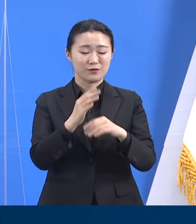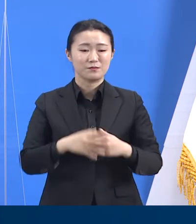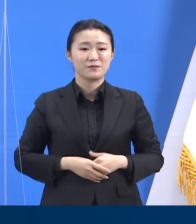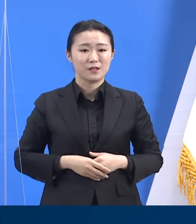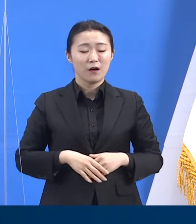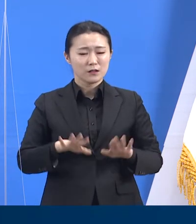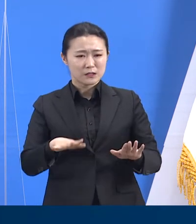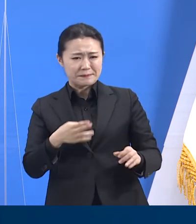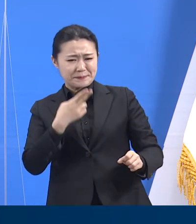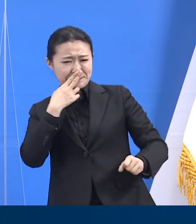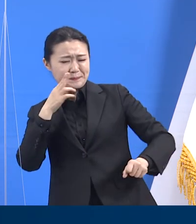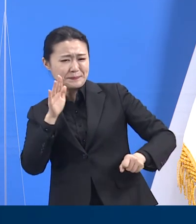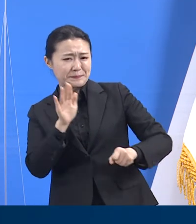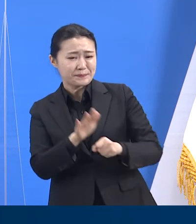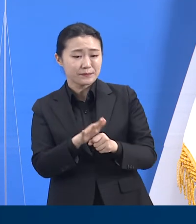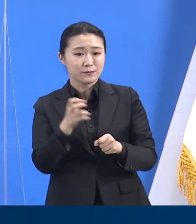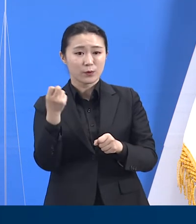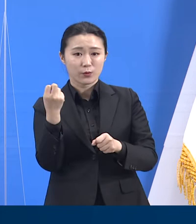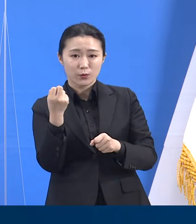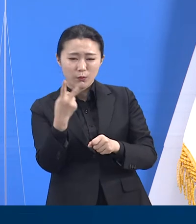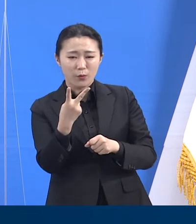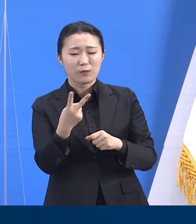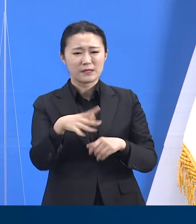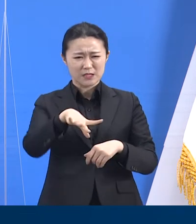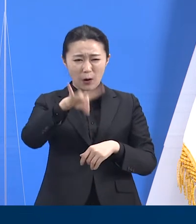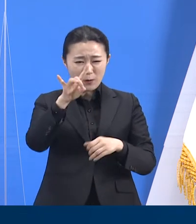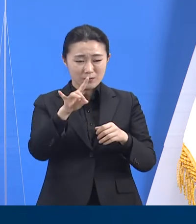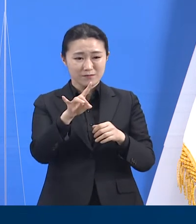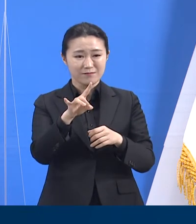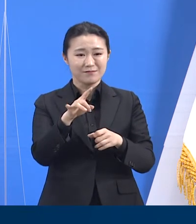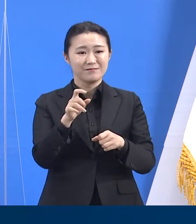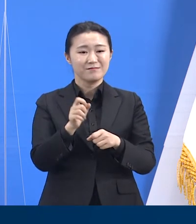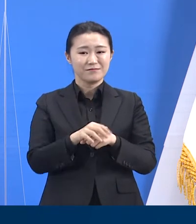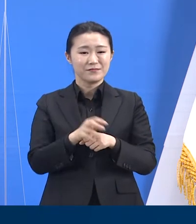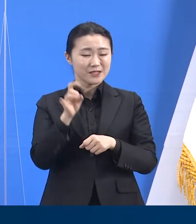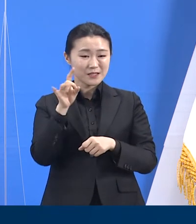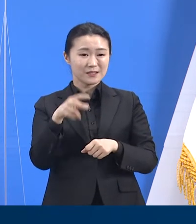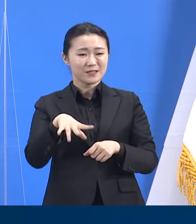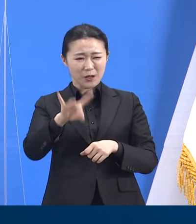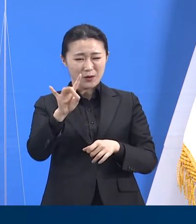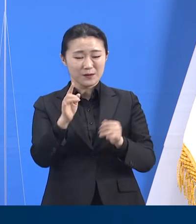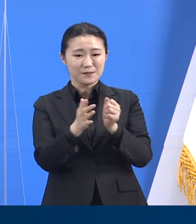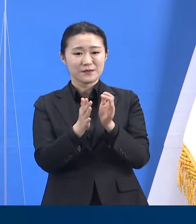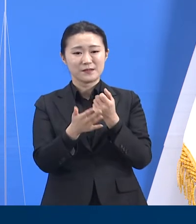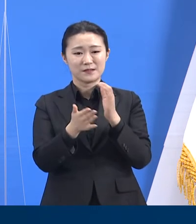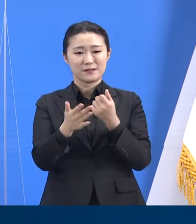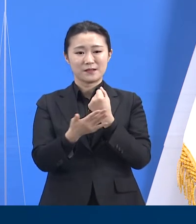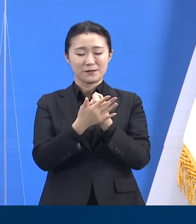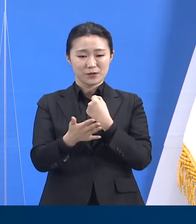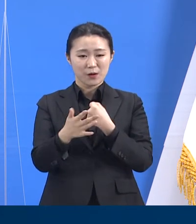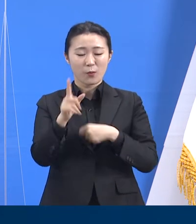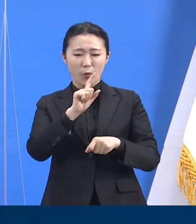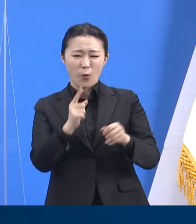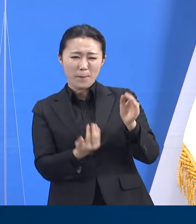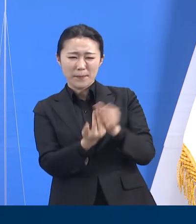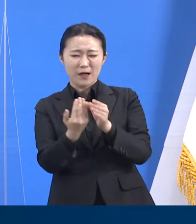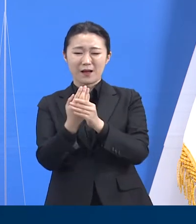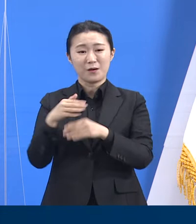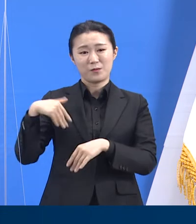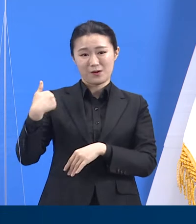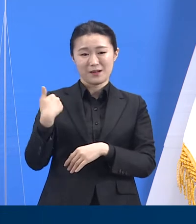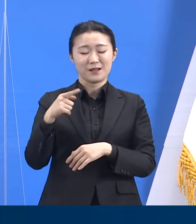과업이기 때문에 어느 정도의 시행착오는 불가피할지 모릅니다. 이를 관용하는 태도 역시 우리 사회에 필요합니다.